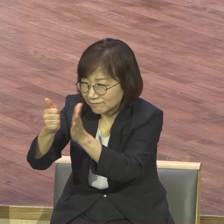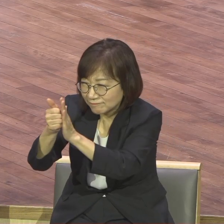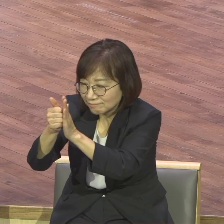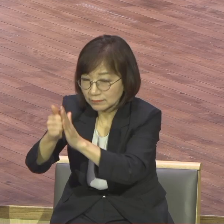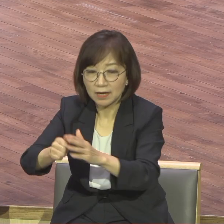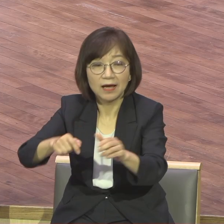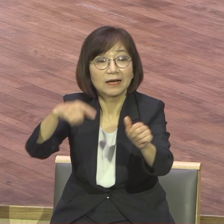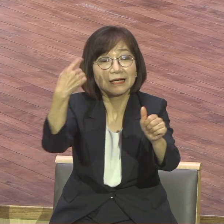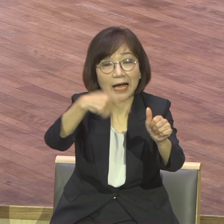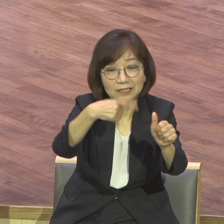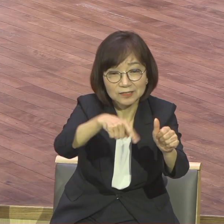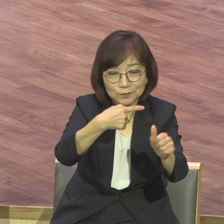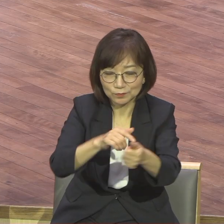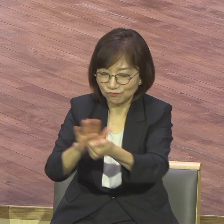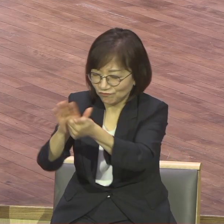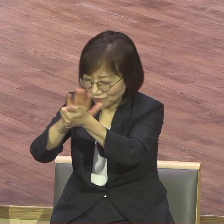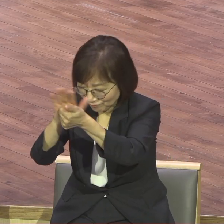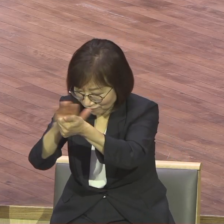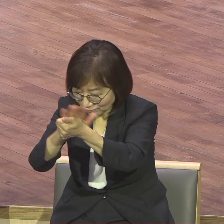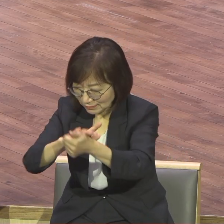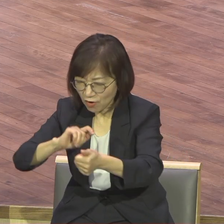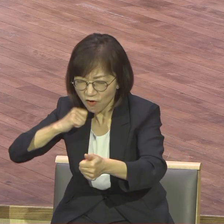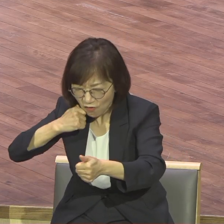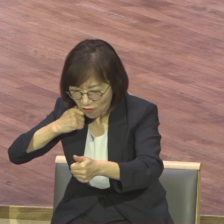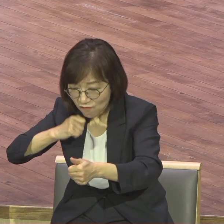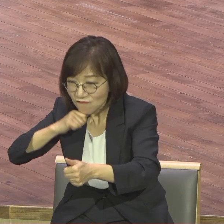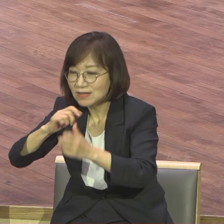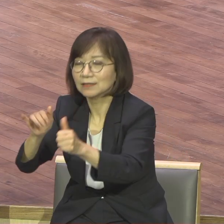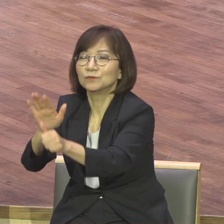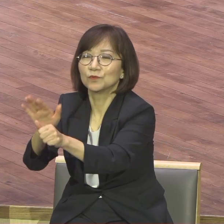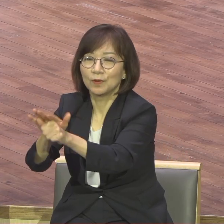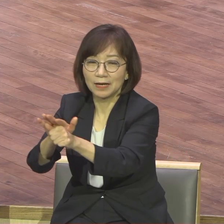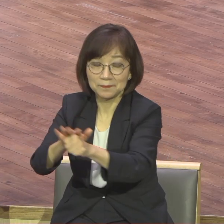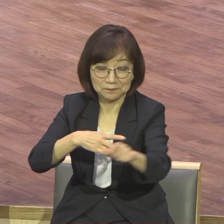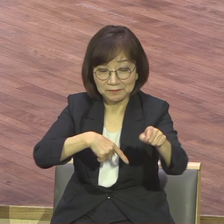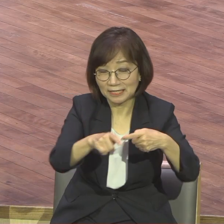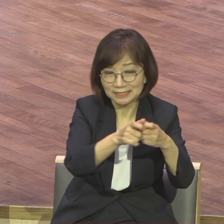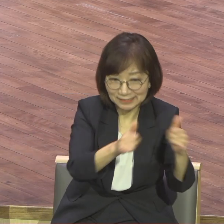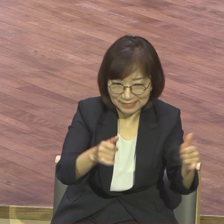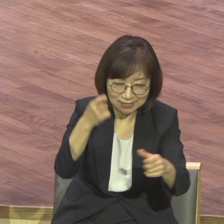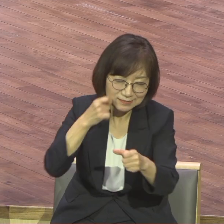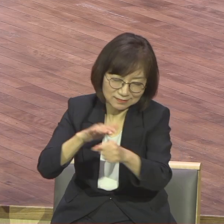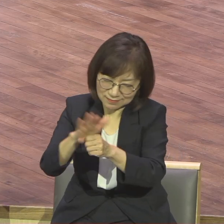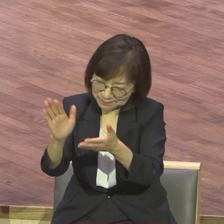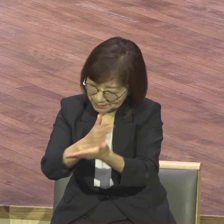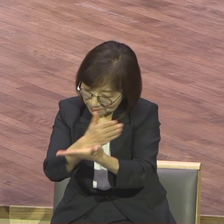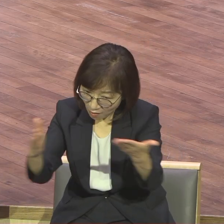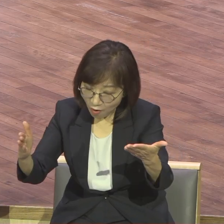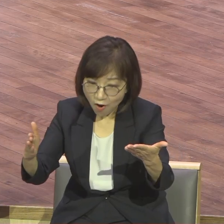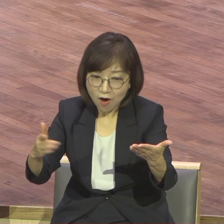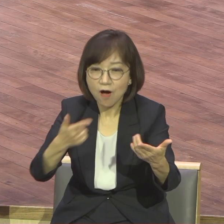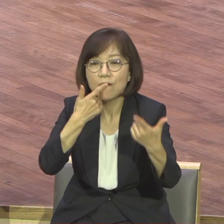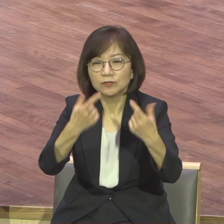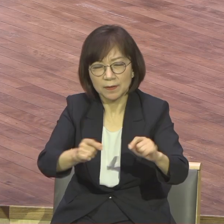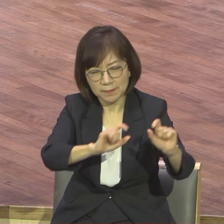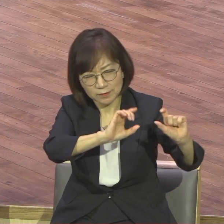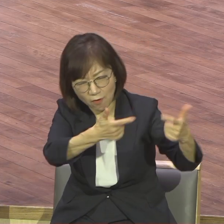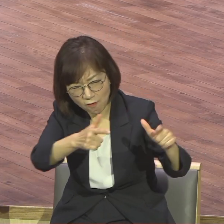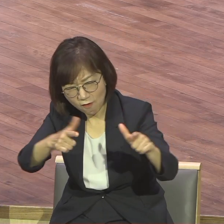위로하는 일 구제하는 일 다수는 일 극류를 베푸는 일 등등 다양한 은사를 나열하고